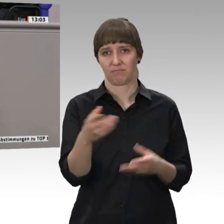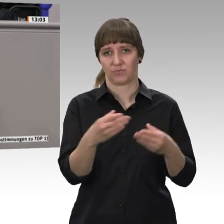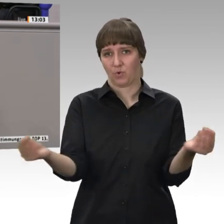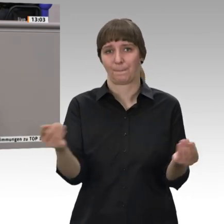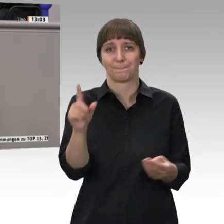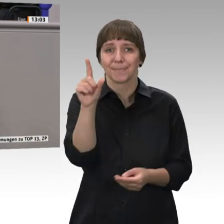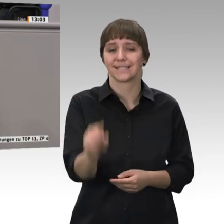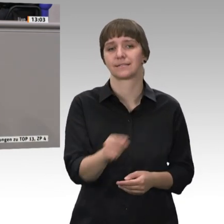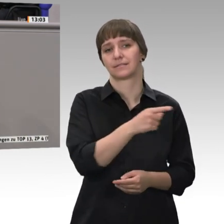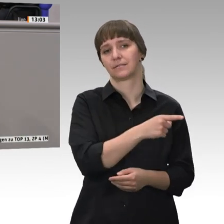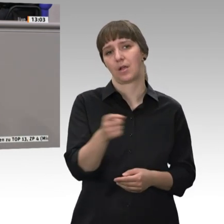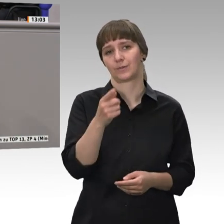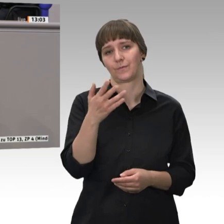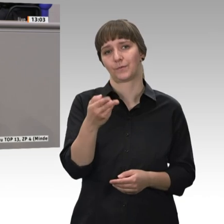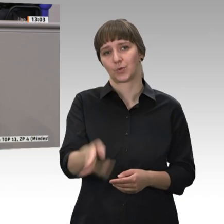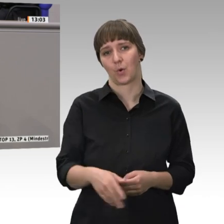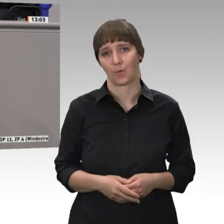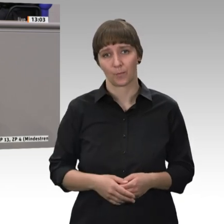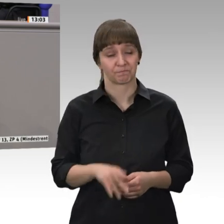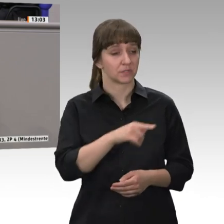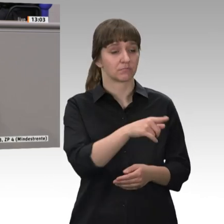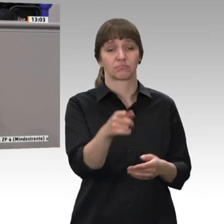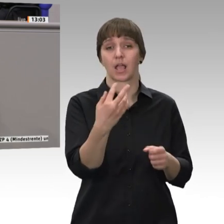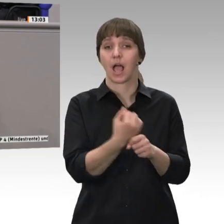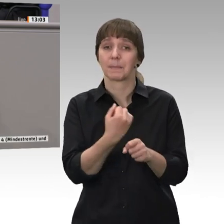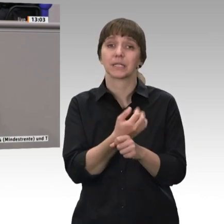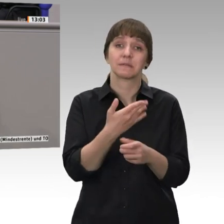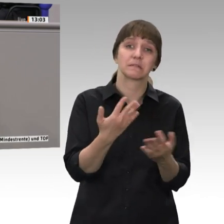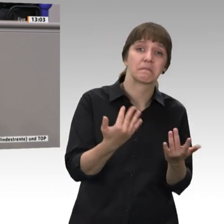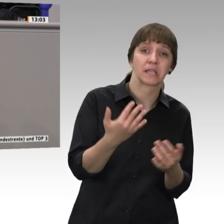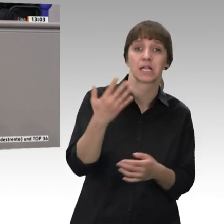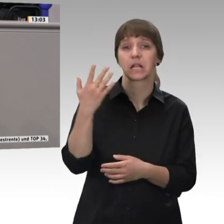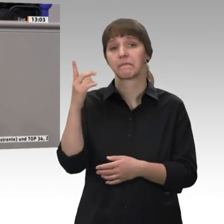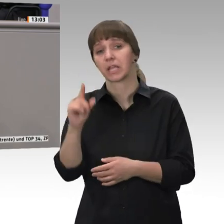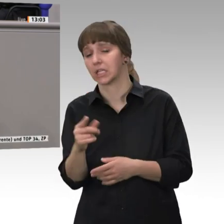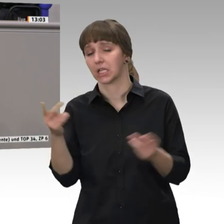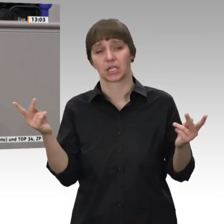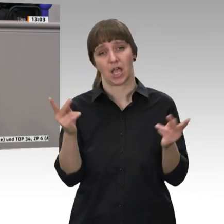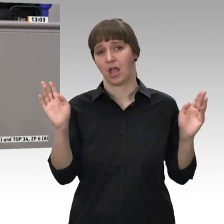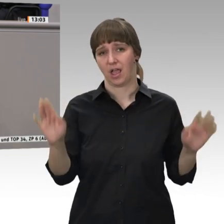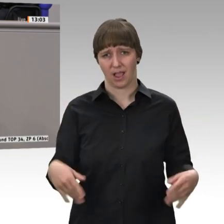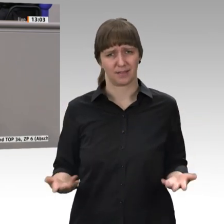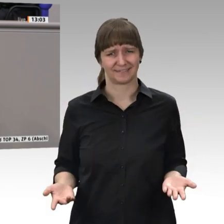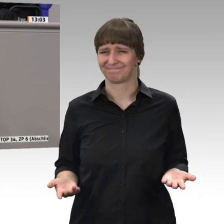Mindestrente bekommt, egal wie viel er oder sie gearbeitet hat. Das entspricht nicht unserem Ansatz von